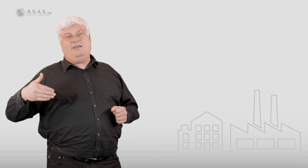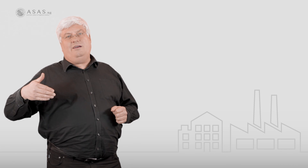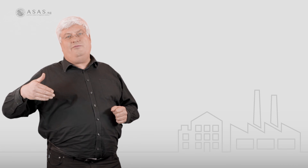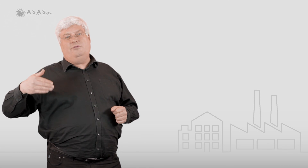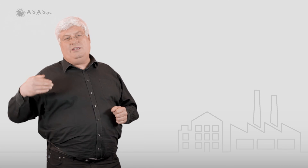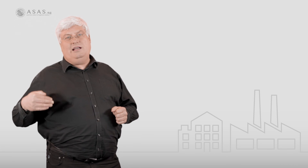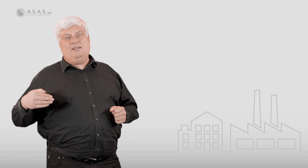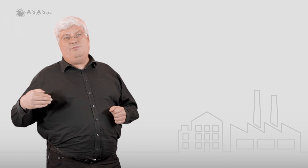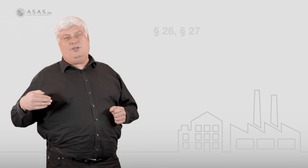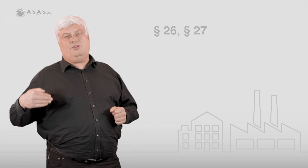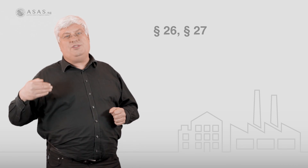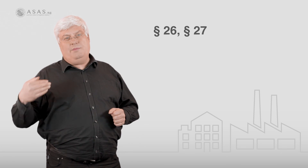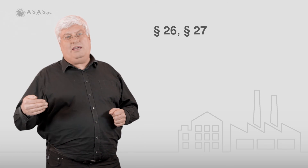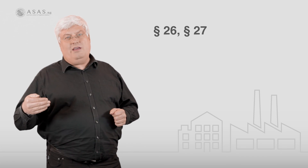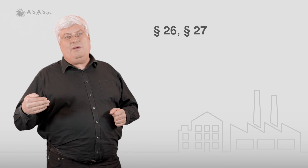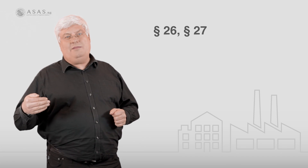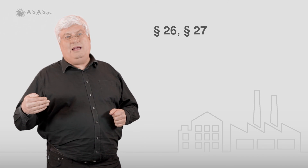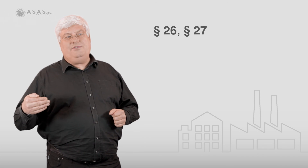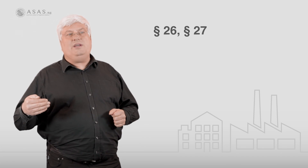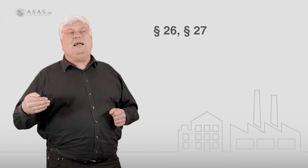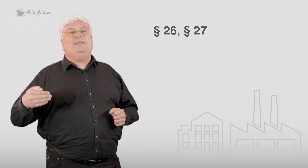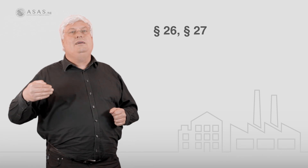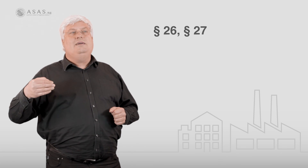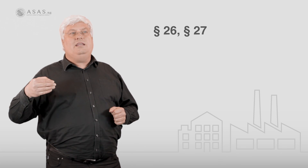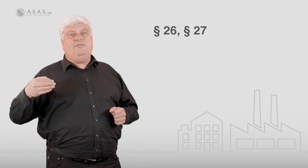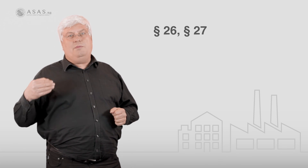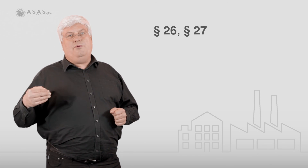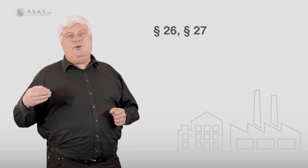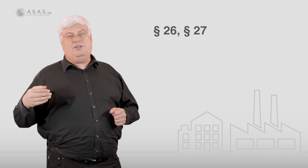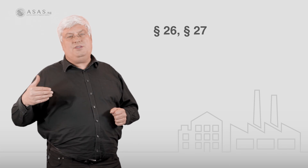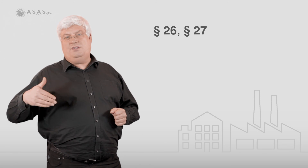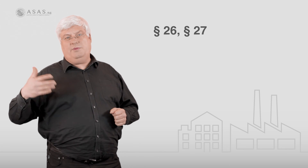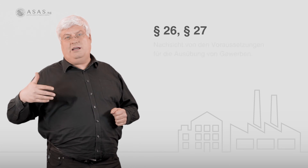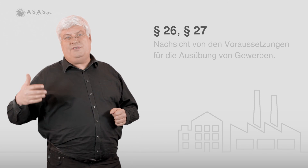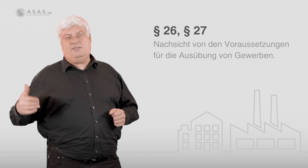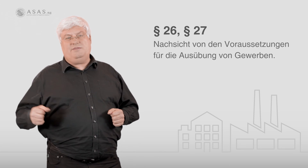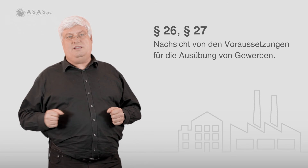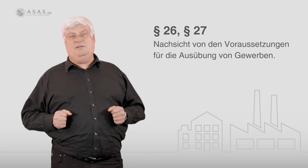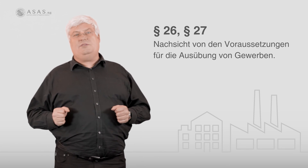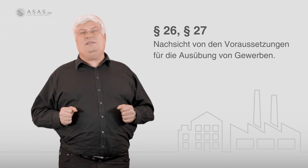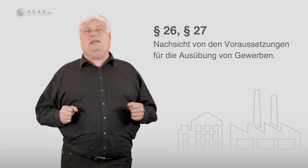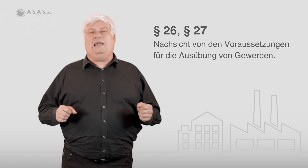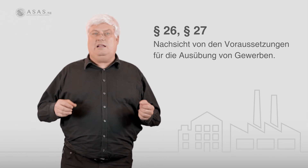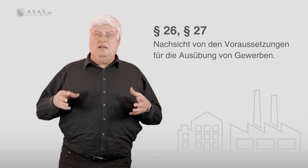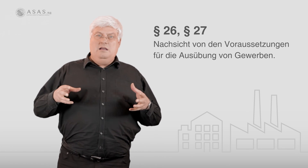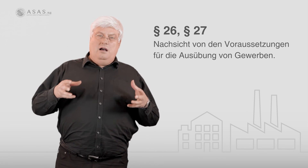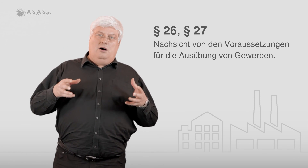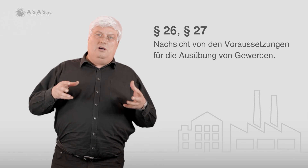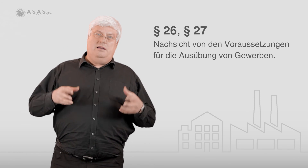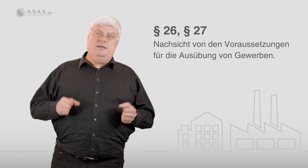der verurteilt ist, möchte trotzdem ein Gewerbe anmelden. Man kann die Gewerbebehörde, das ist in den Paragrafen 26 27 geregelt, auch hier